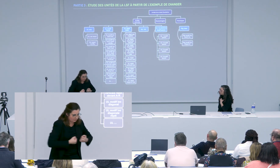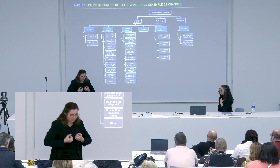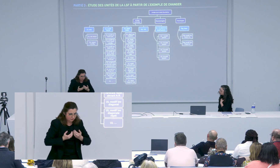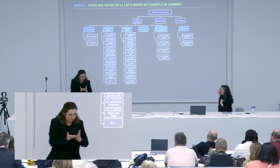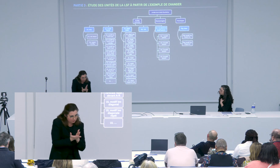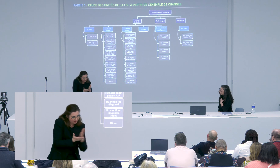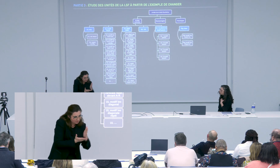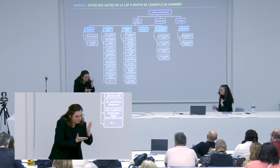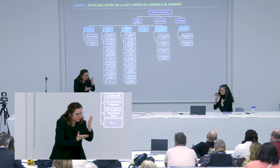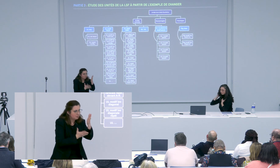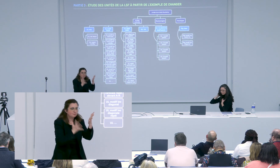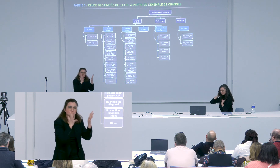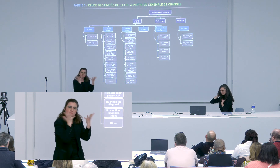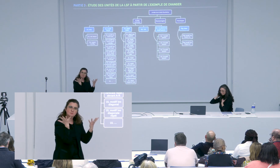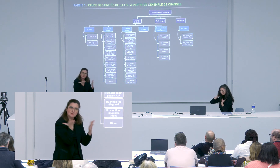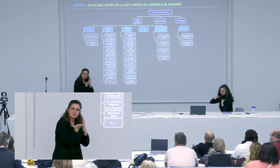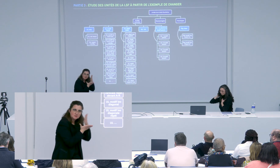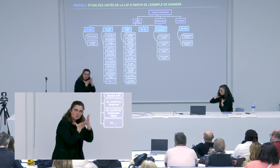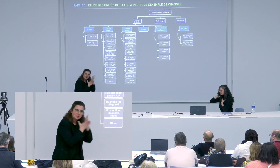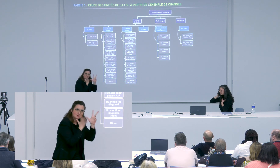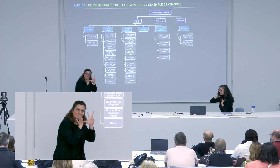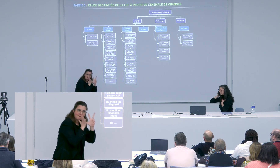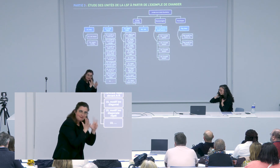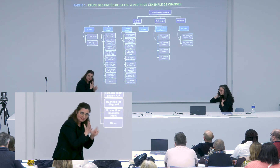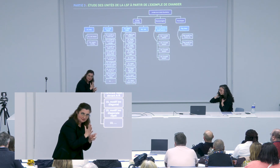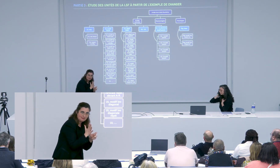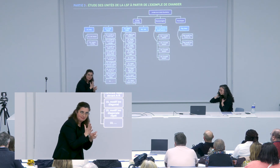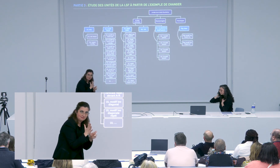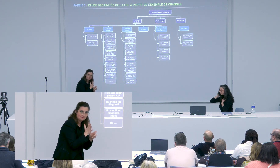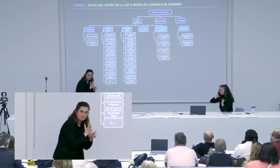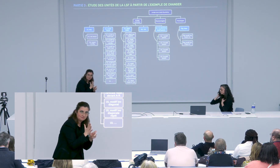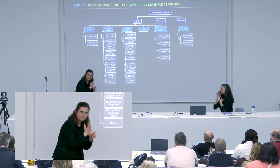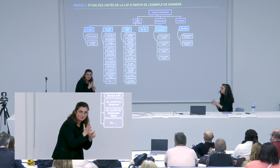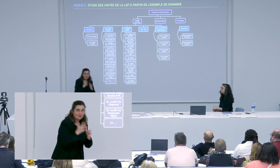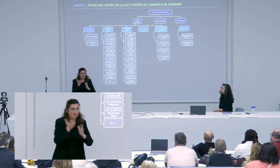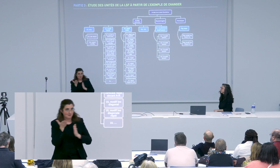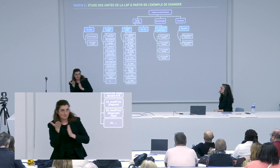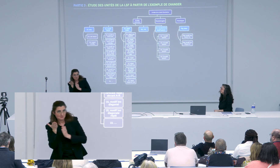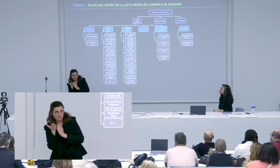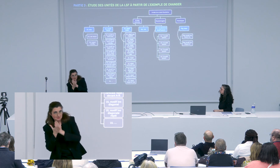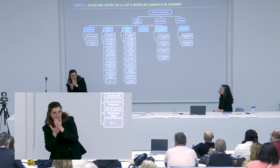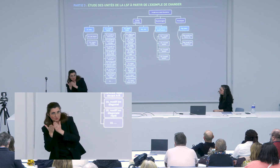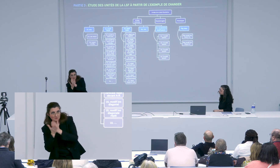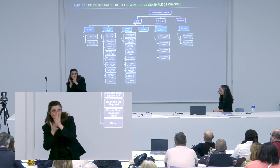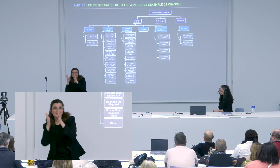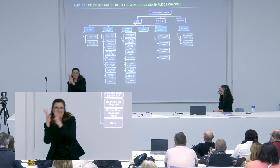n pas un travail de clôture mais c'est un travail d'ouverture vers plus plus de recherche au niveau des unités lexicales